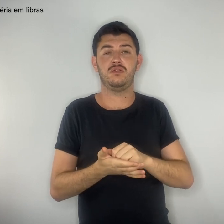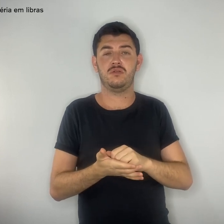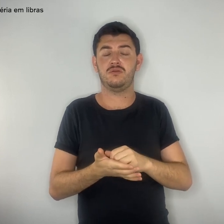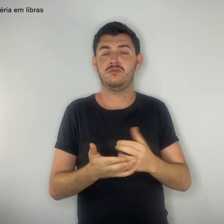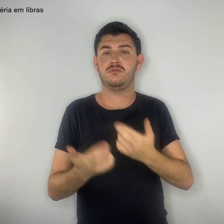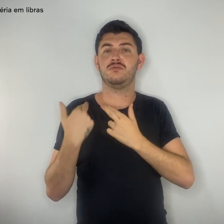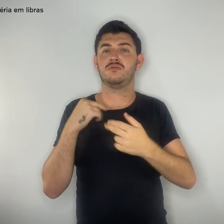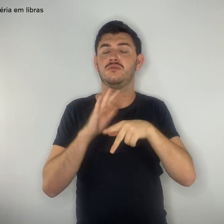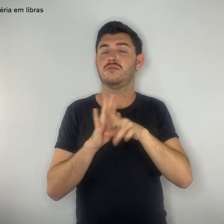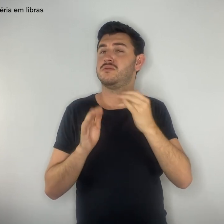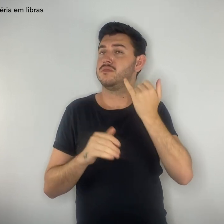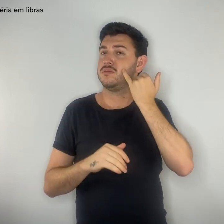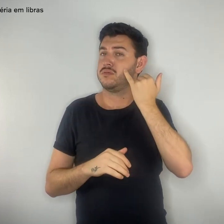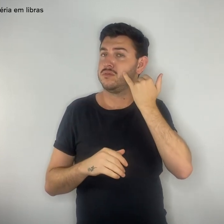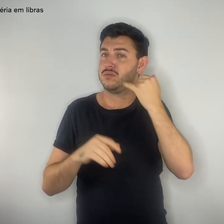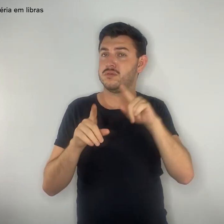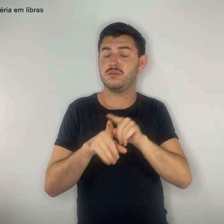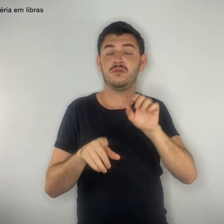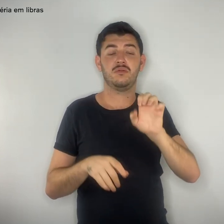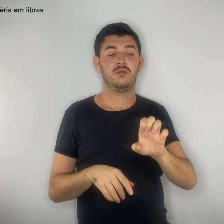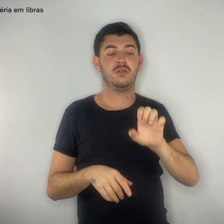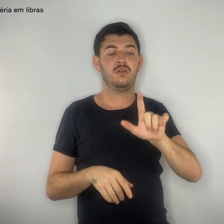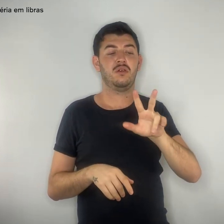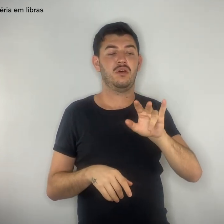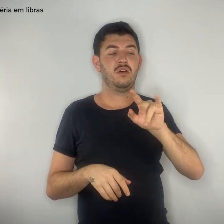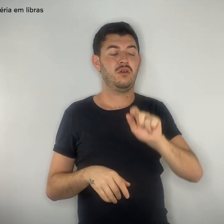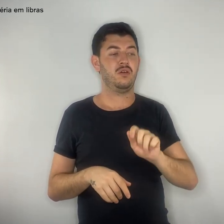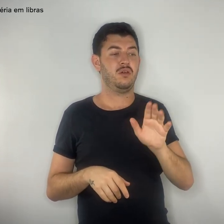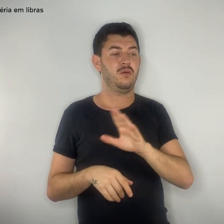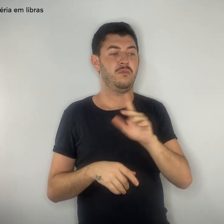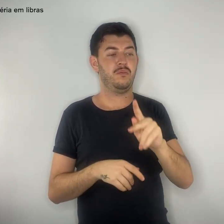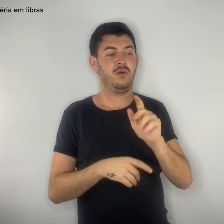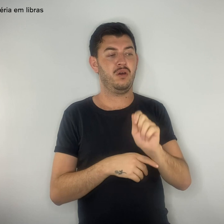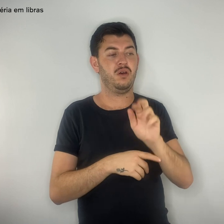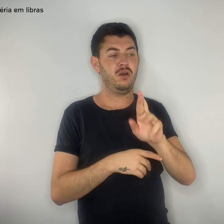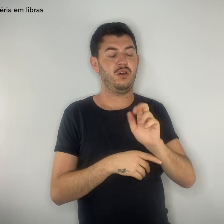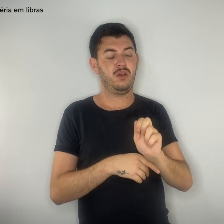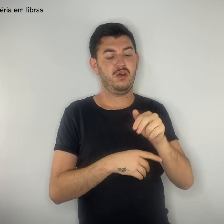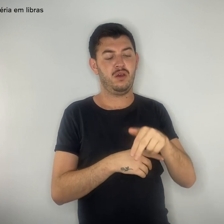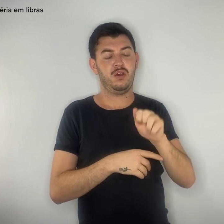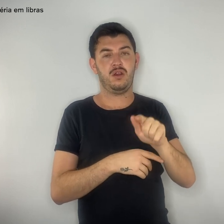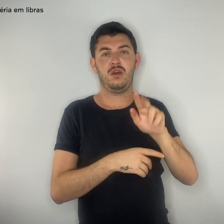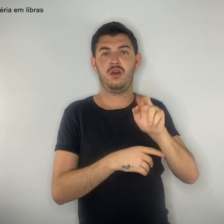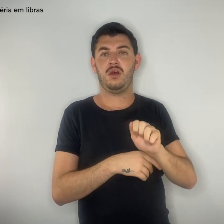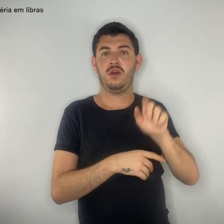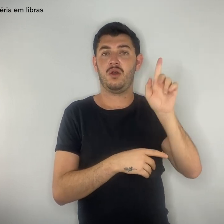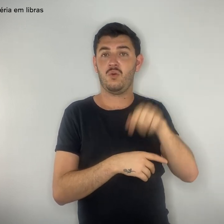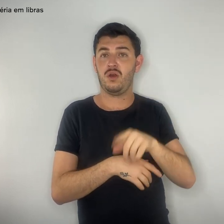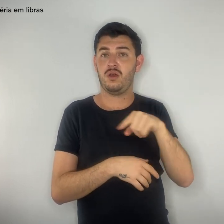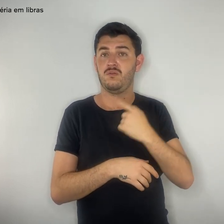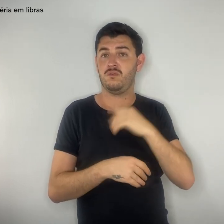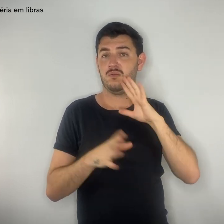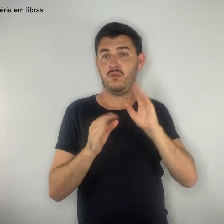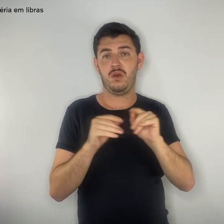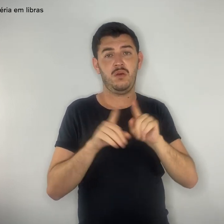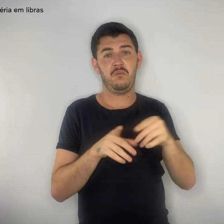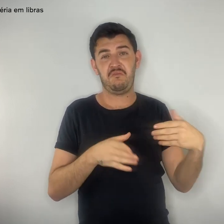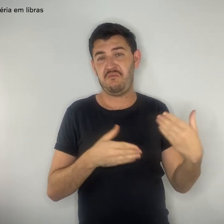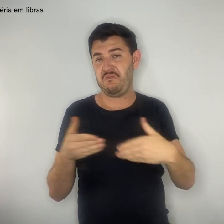Elvia Paranaguá, que nitidamente não é bem sucedida. A negligência com